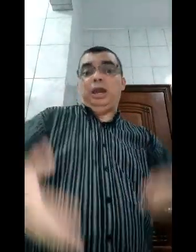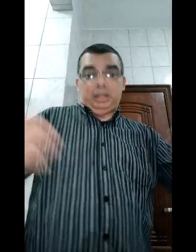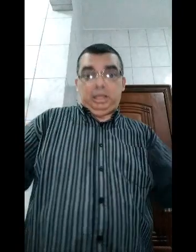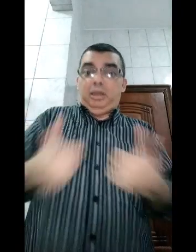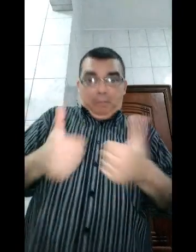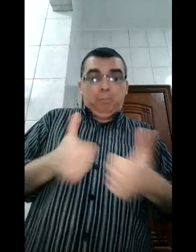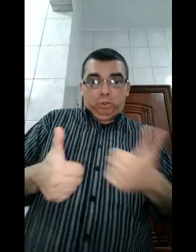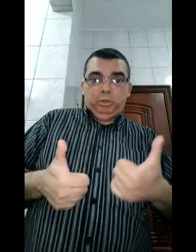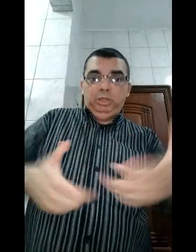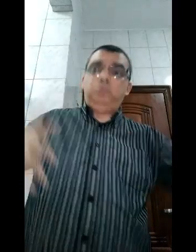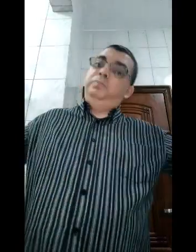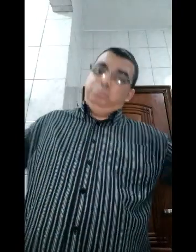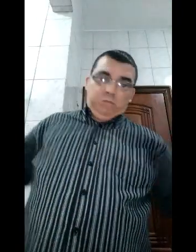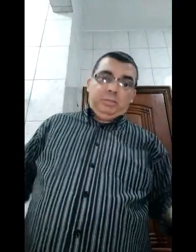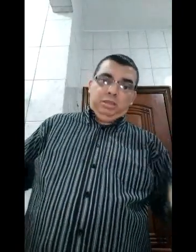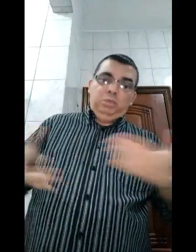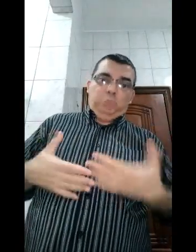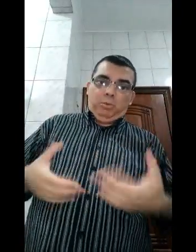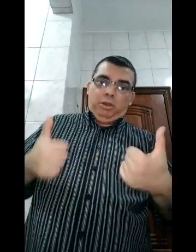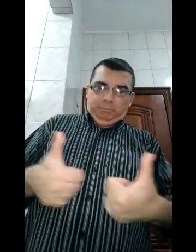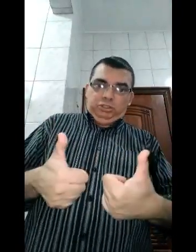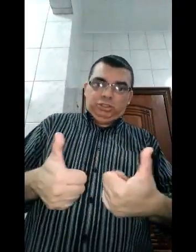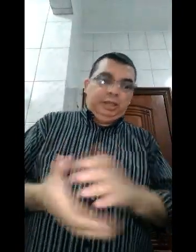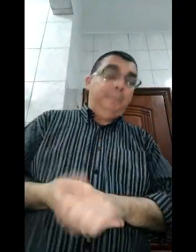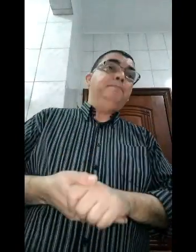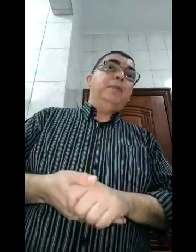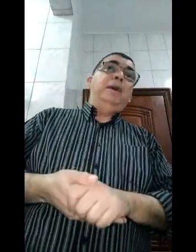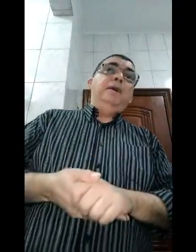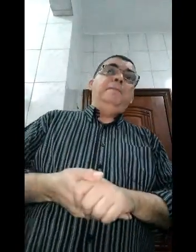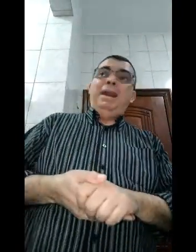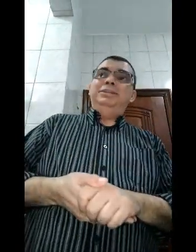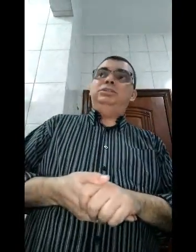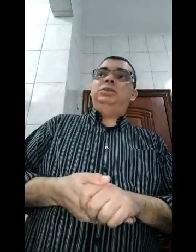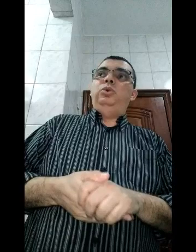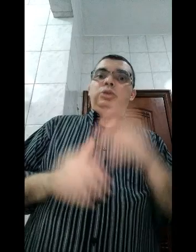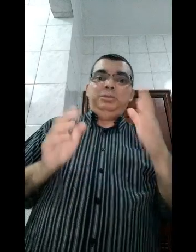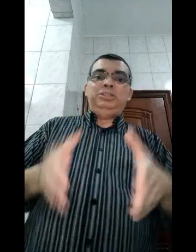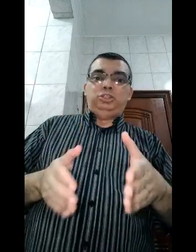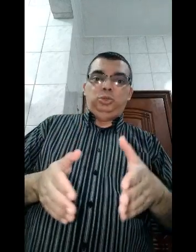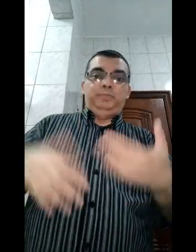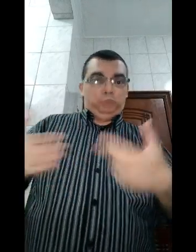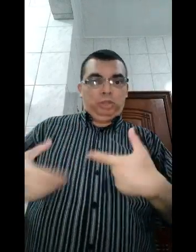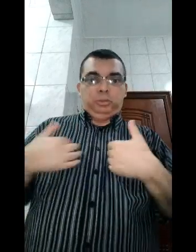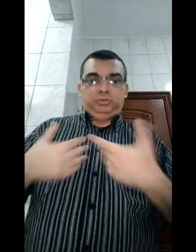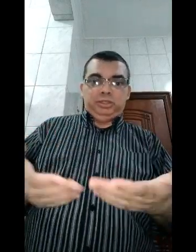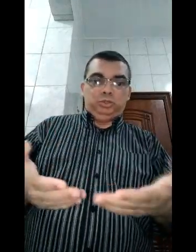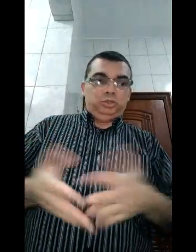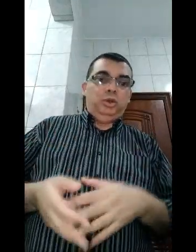era um cara até muito bonito. Também uma boa pedida, né? Mas o que me chateou, nós somos fãs da Jojo,